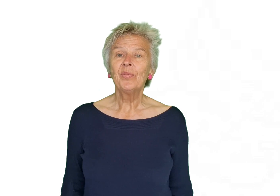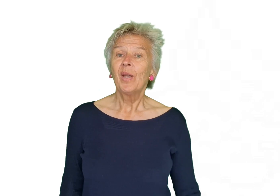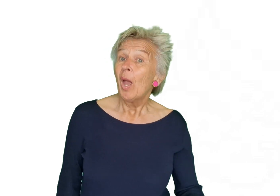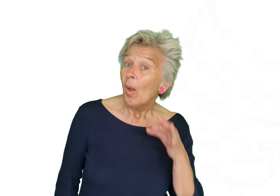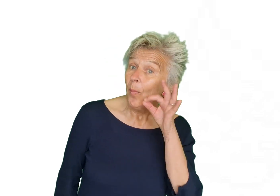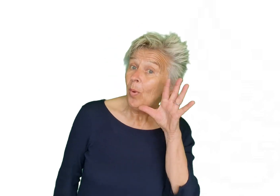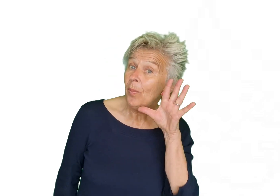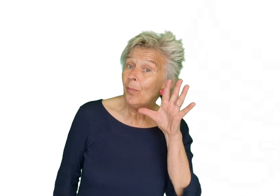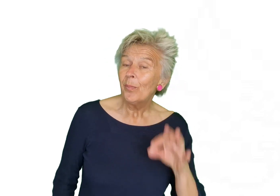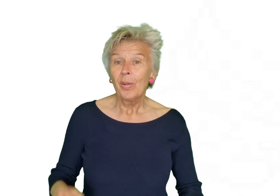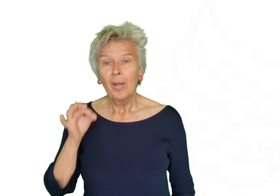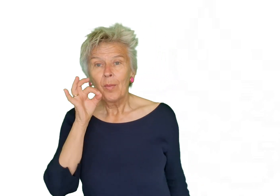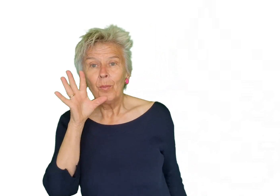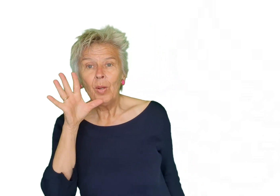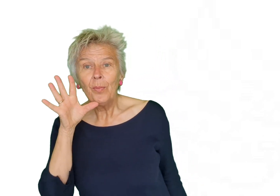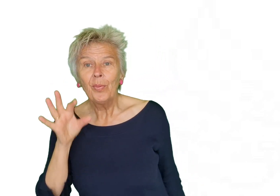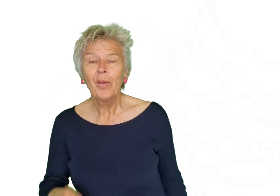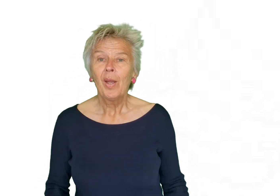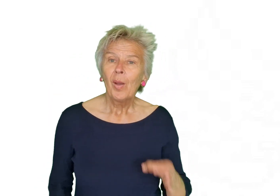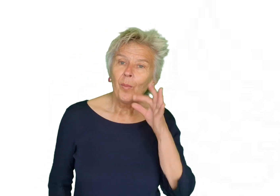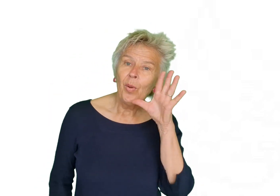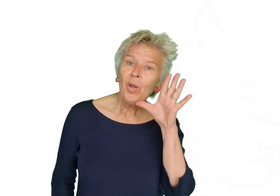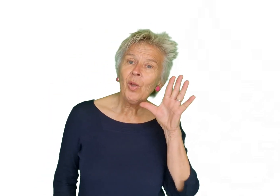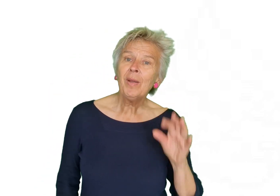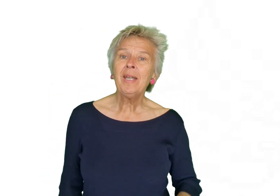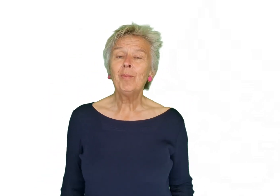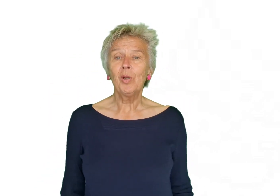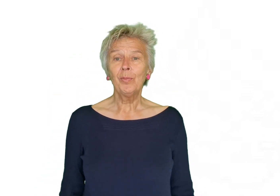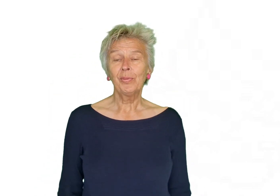blup blubbedi blup